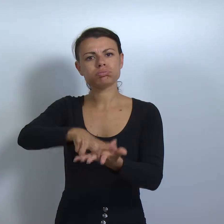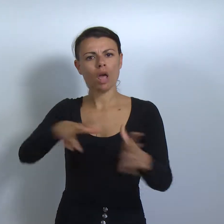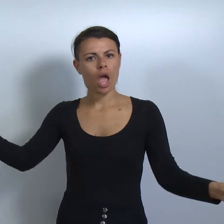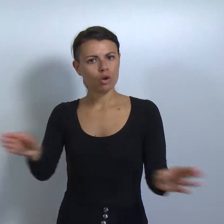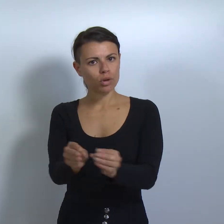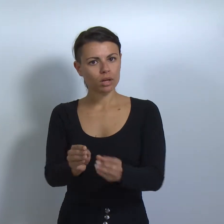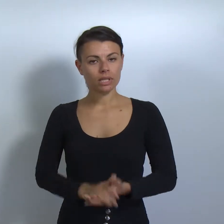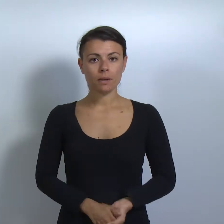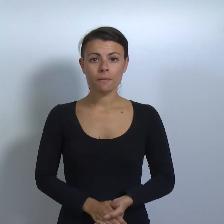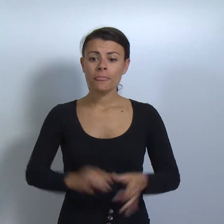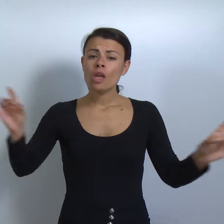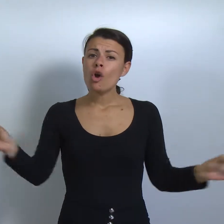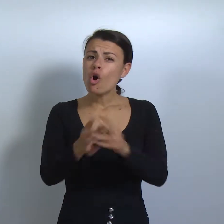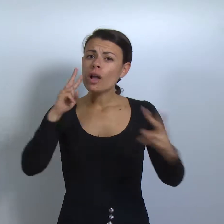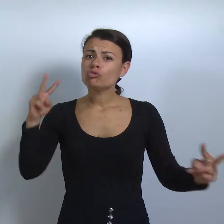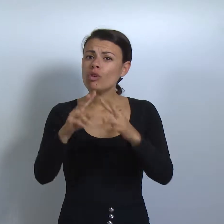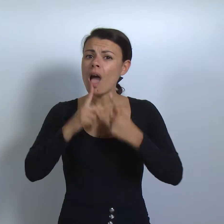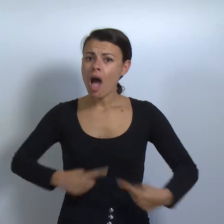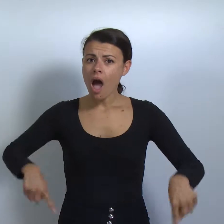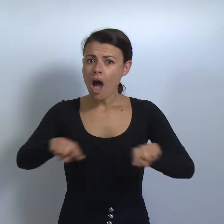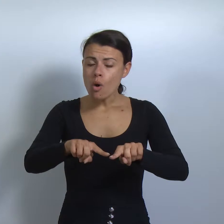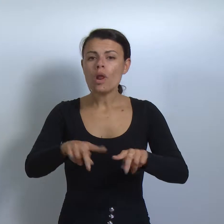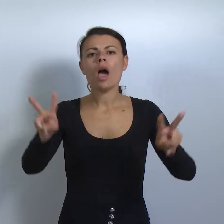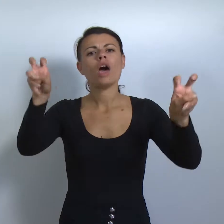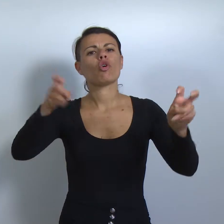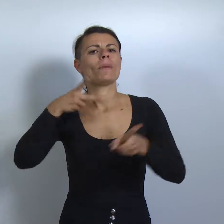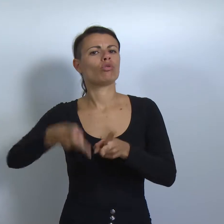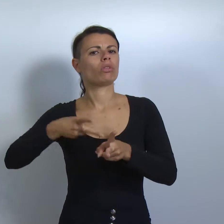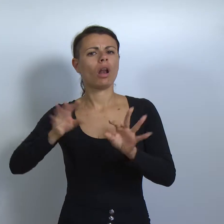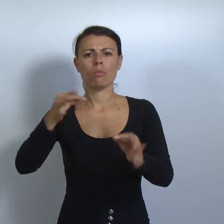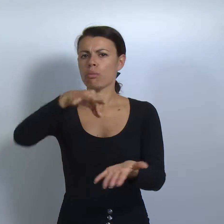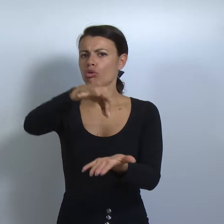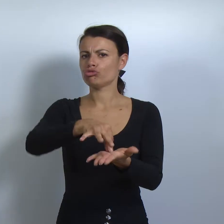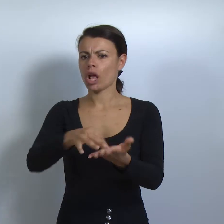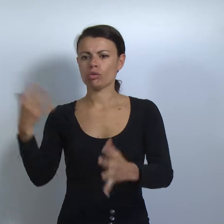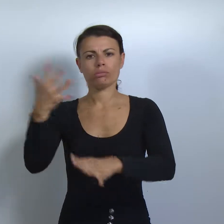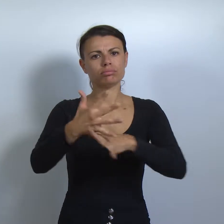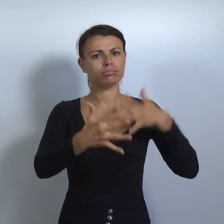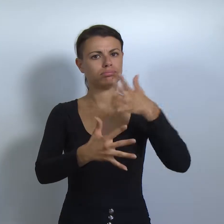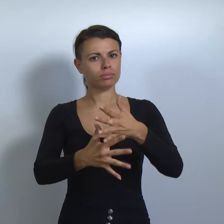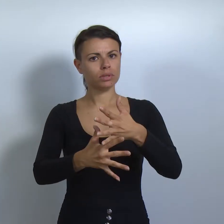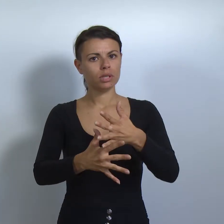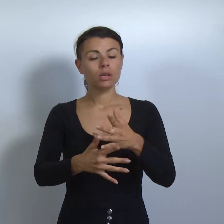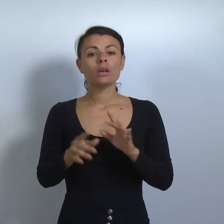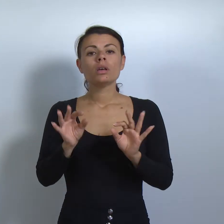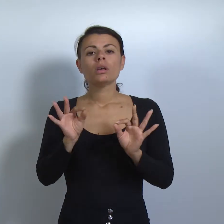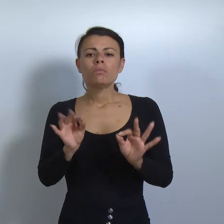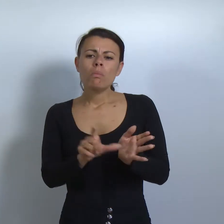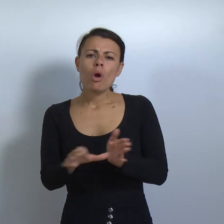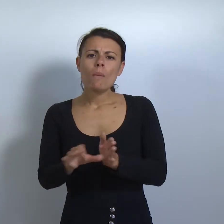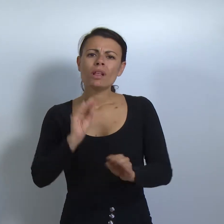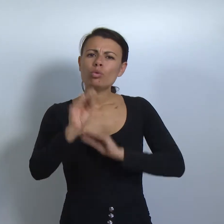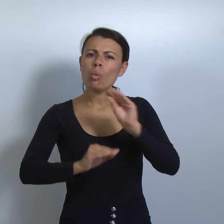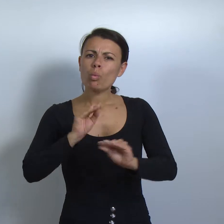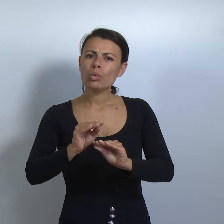Nel corso d'aula la questione treni è stata però al centro di altri interventi. Con due question